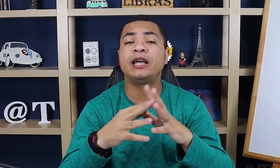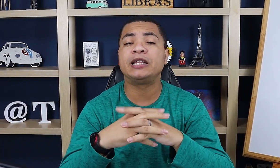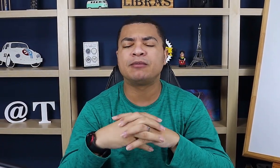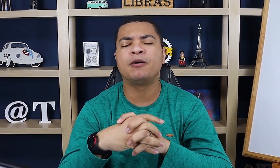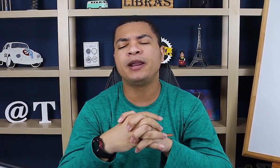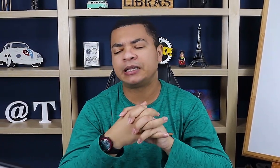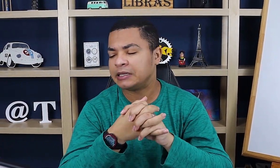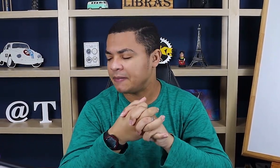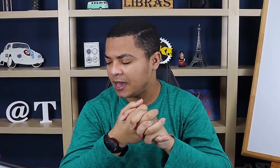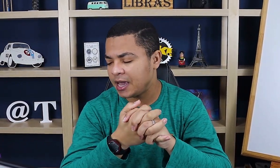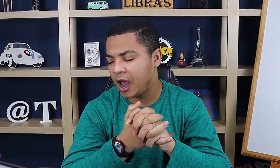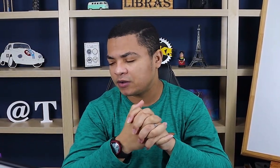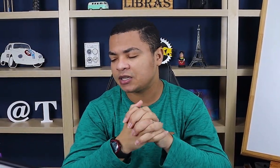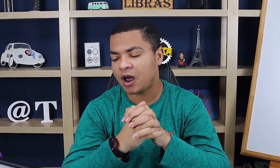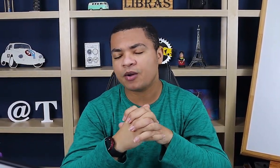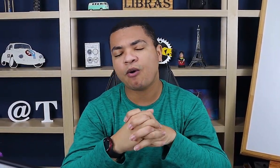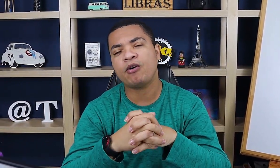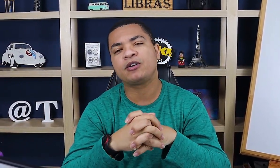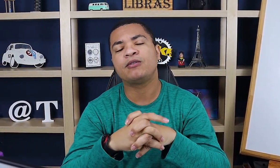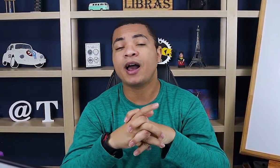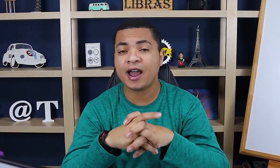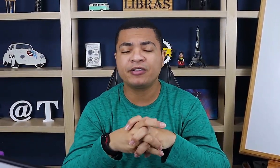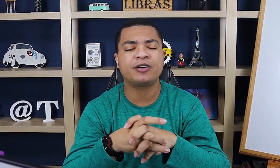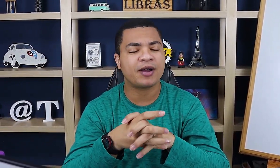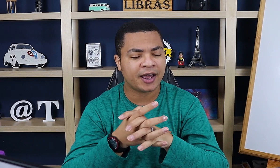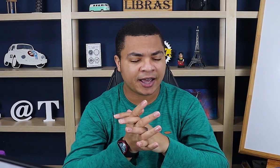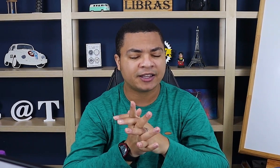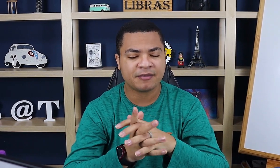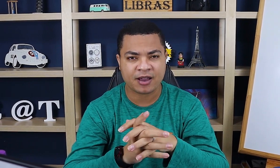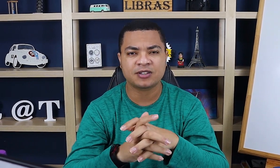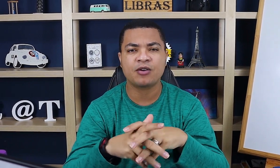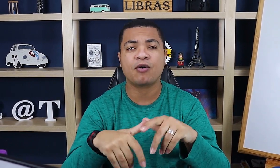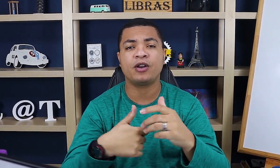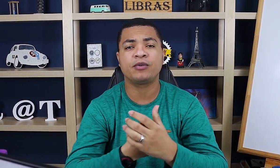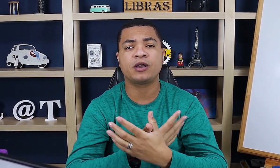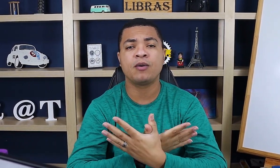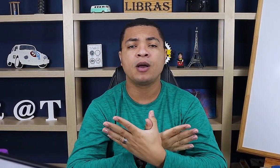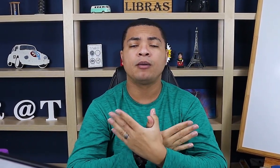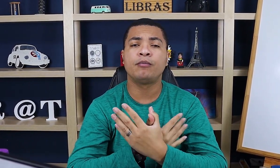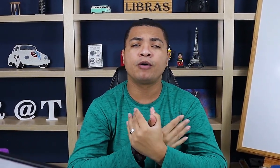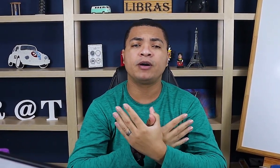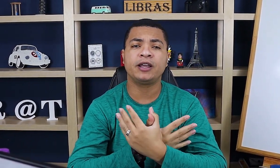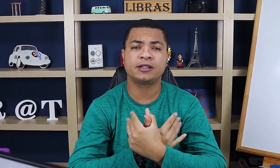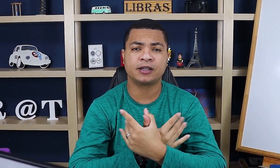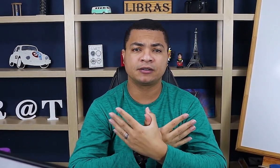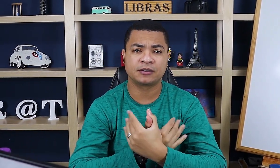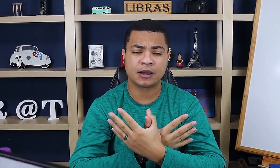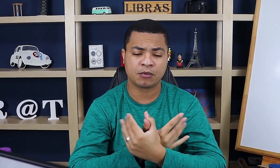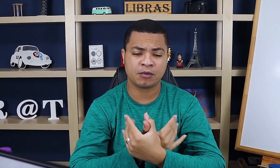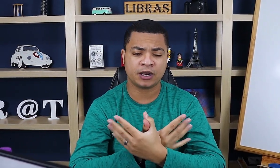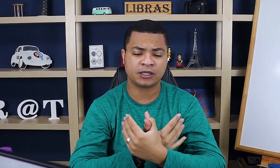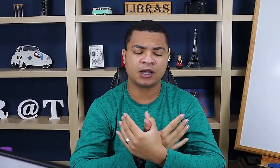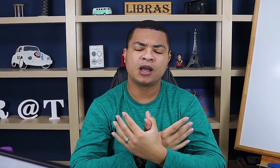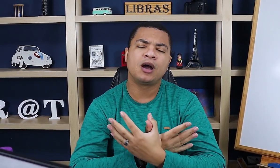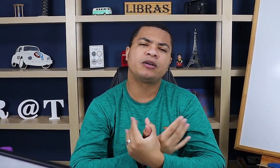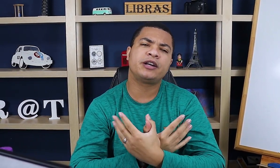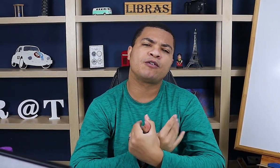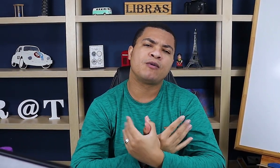Borboleta. Borboleta também é um sinal icônico. Ah, é, Rodrigo? É, também é um sinal icônico. Então, borboleta. Borboleta. Rodrigo,